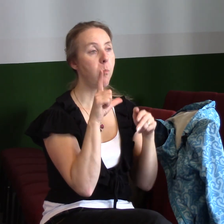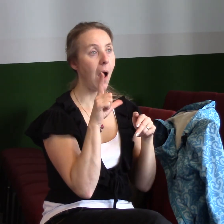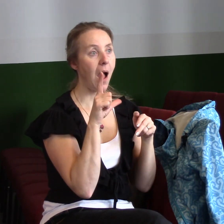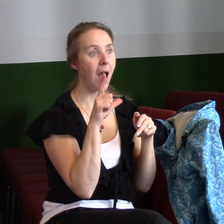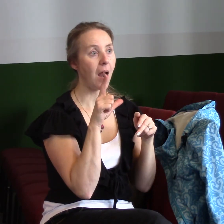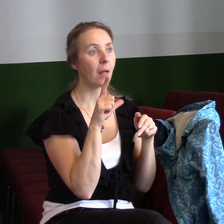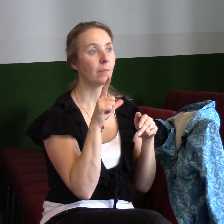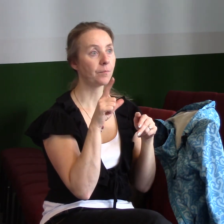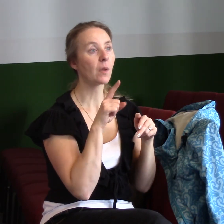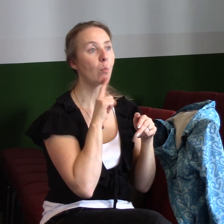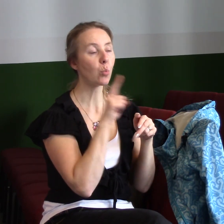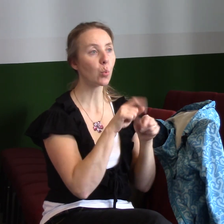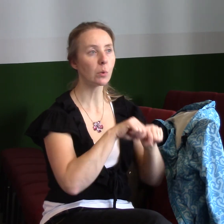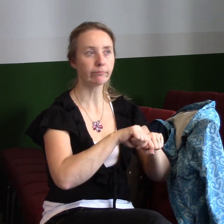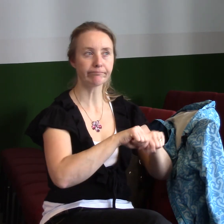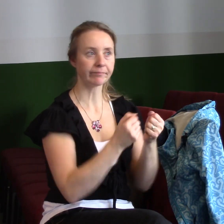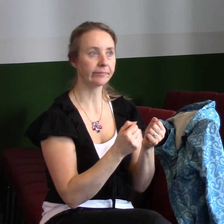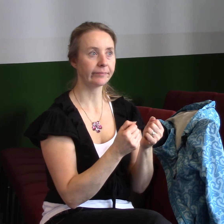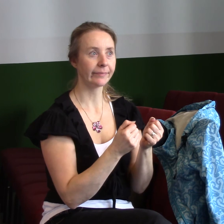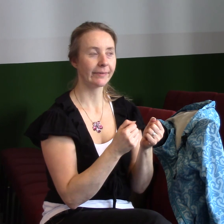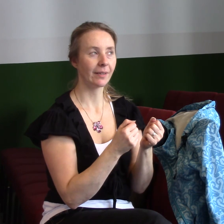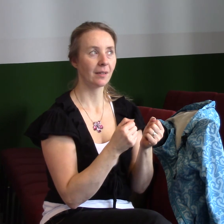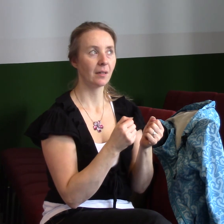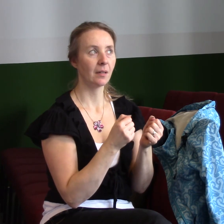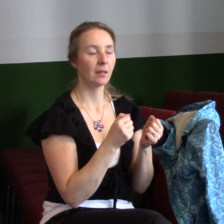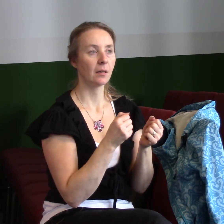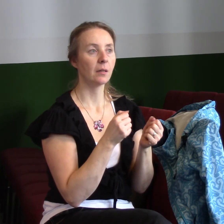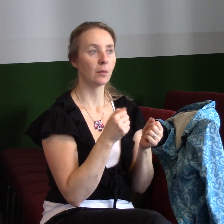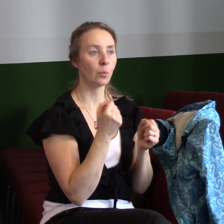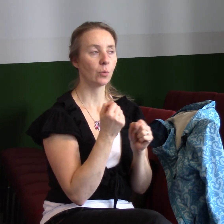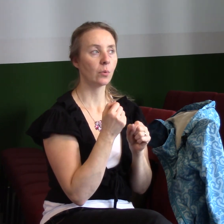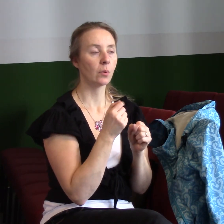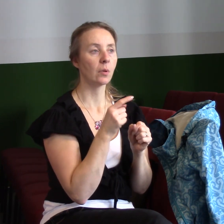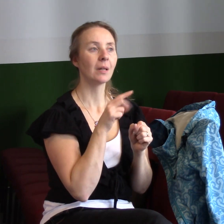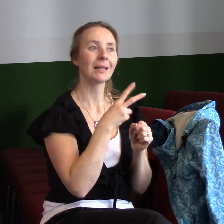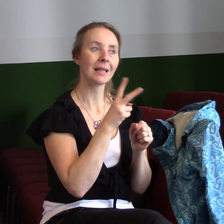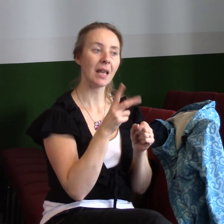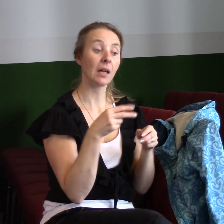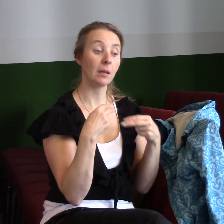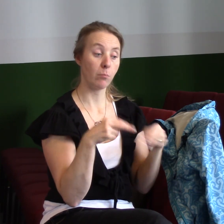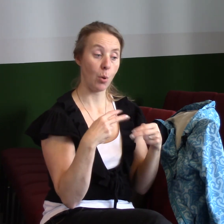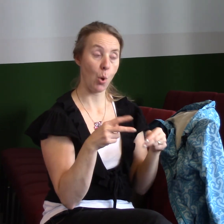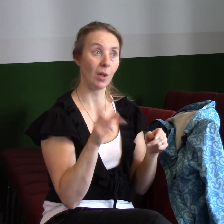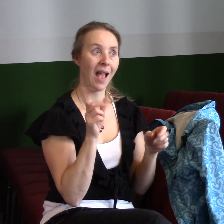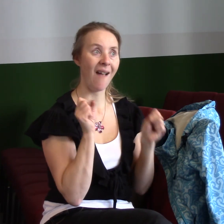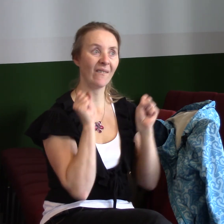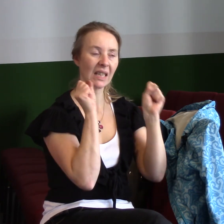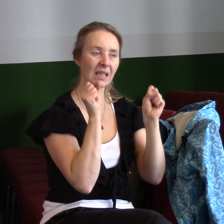průlomu. Ten, který se prolamuje do věci. Víte, někdy boj a vítězce souvisí s nějakým průlomem. Je to jakoby